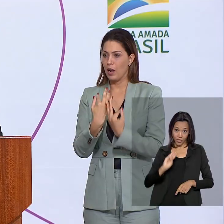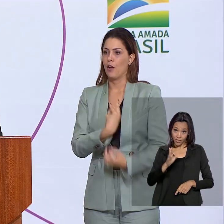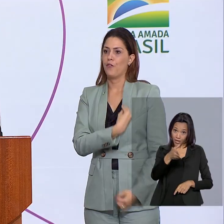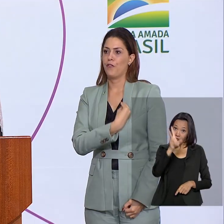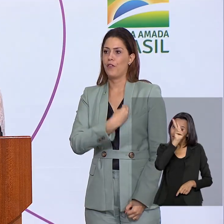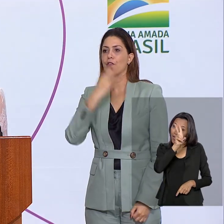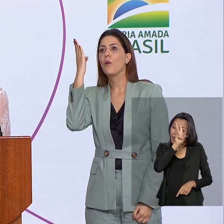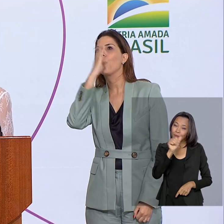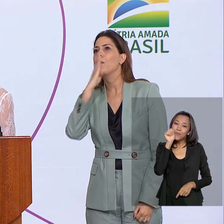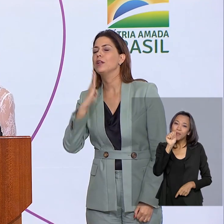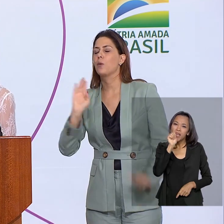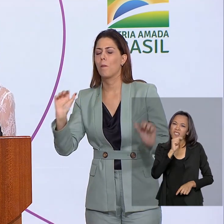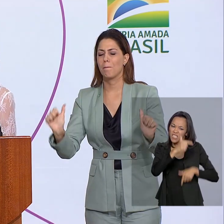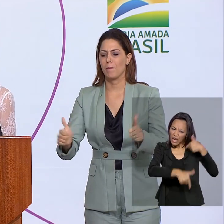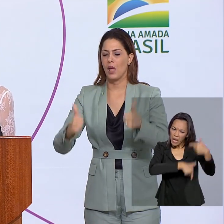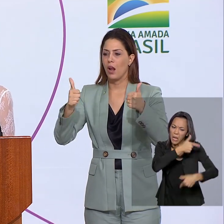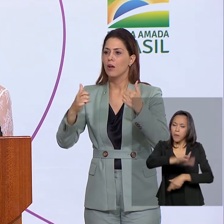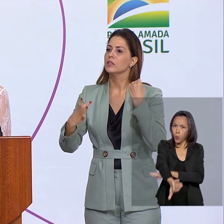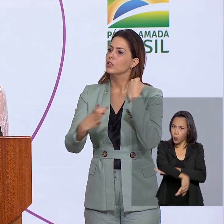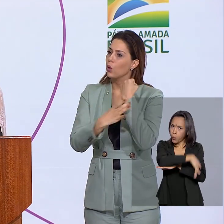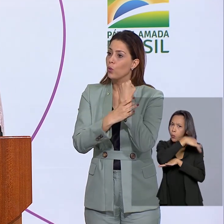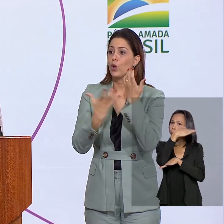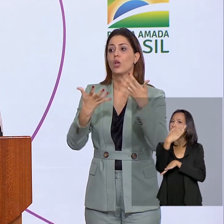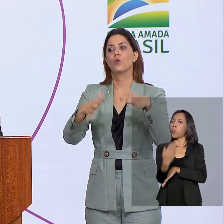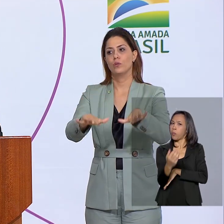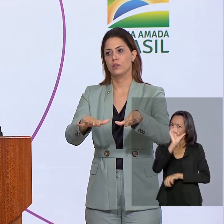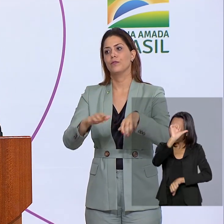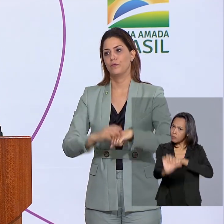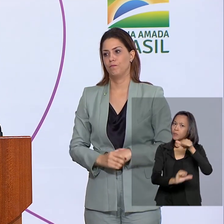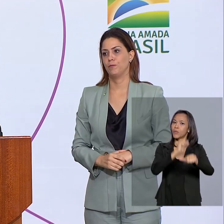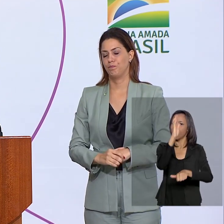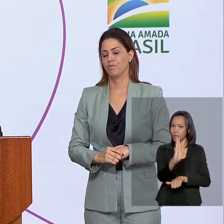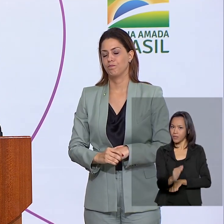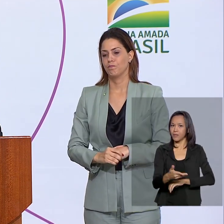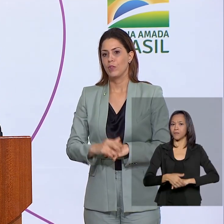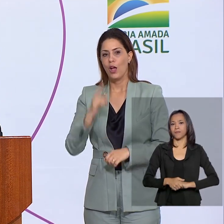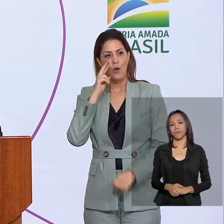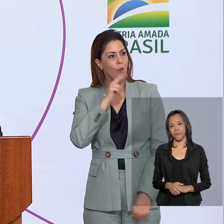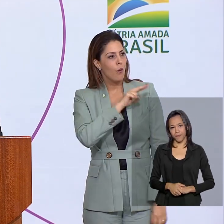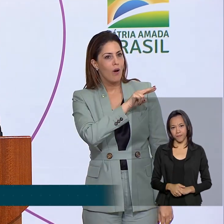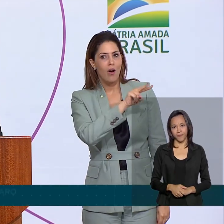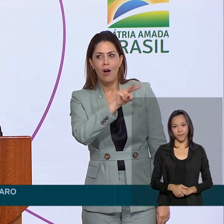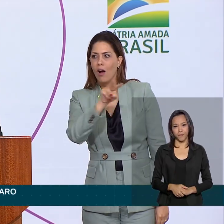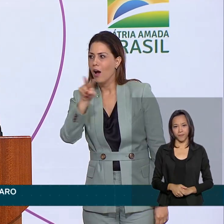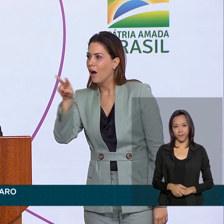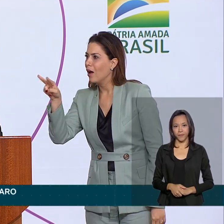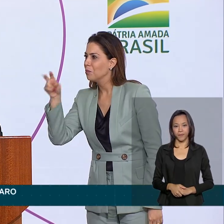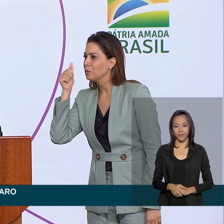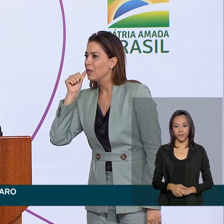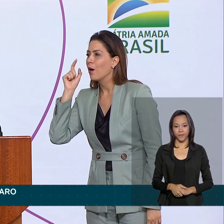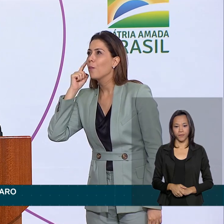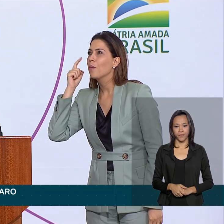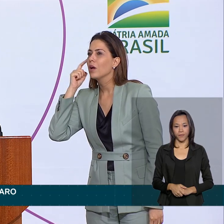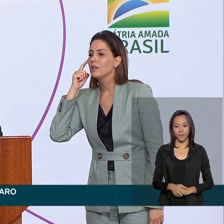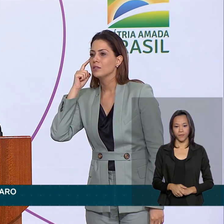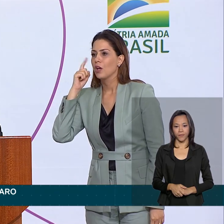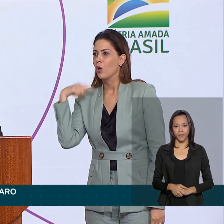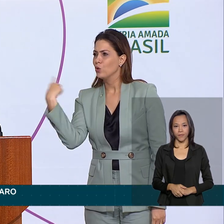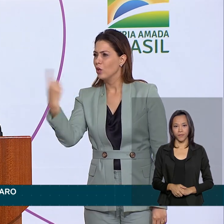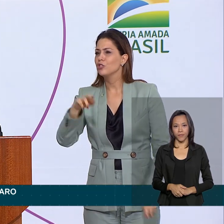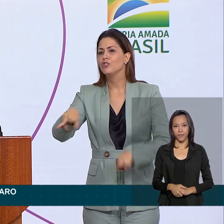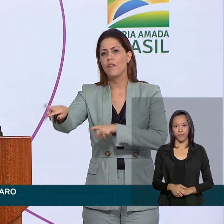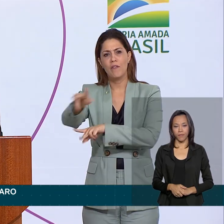mulheres que trabalham dia e noite para transformar o Brasil. Olho para todas vocês e penso. Somos tão